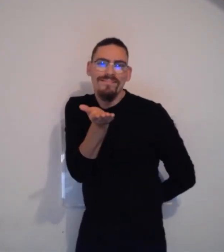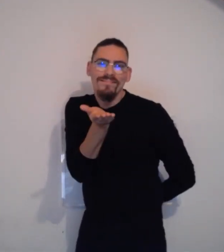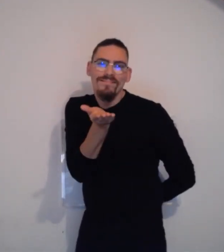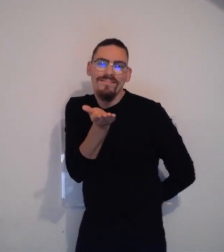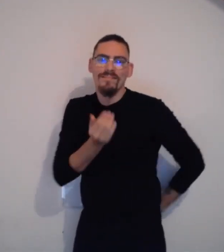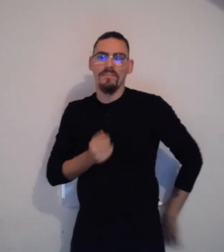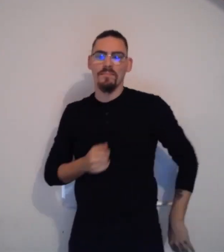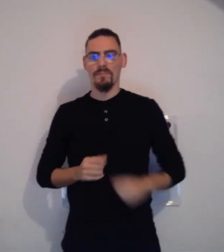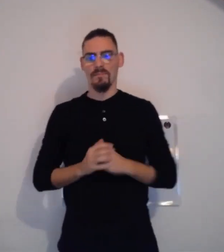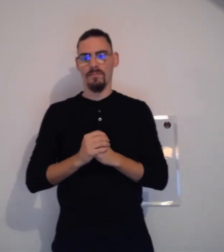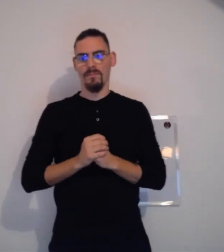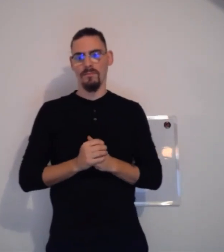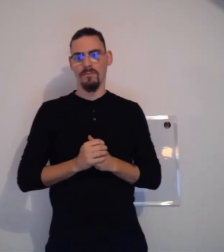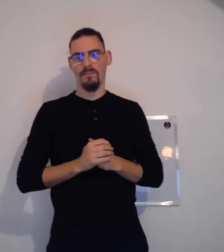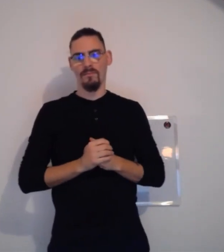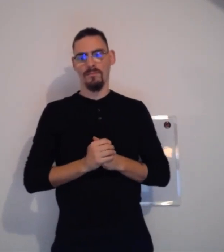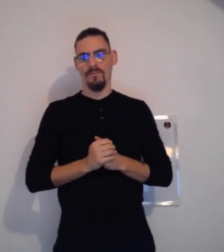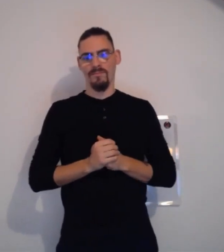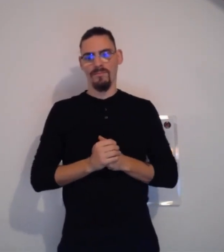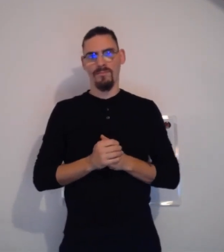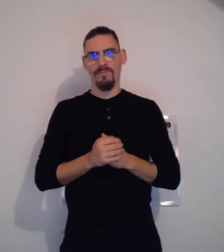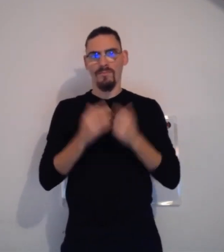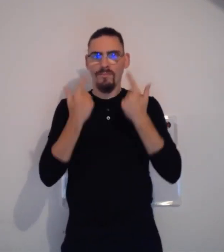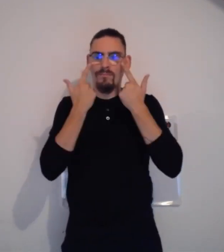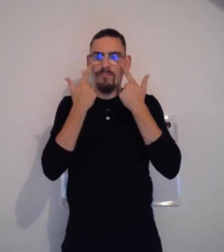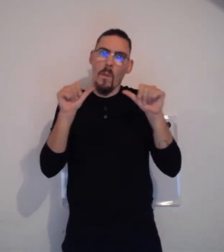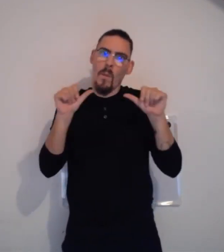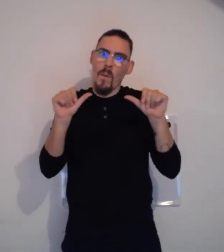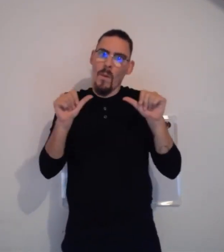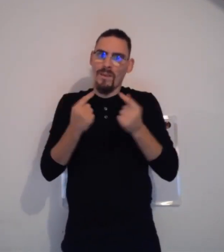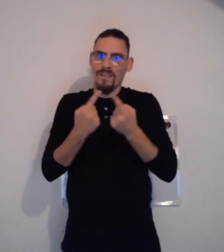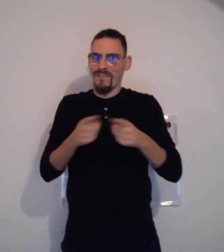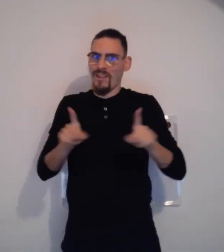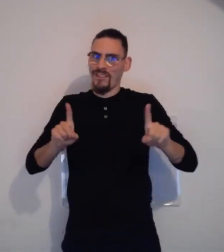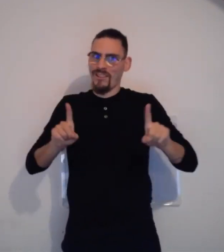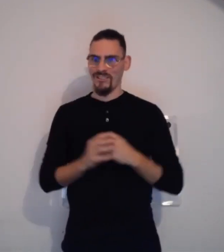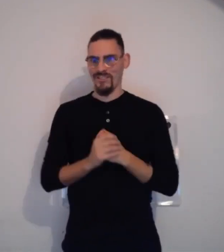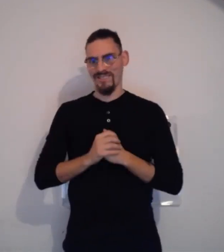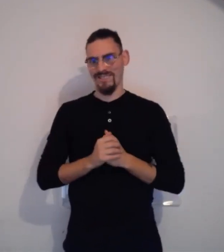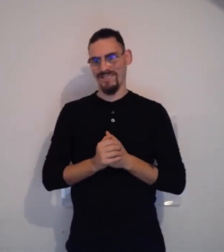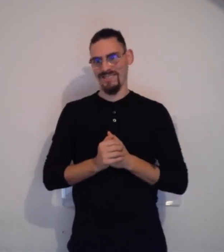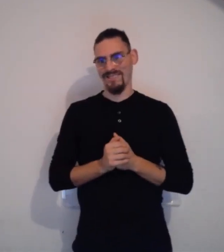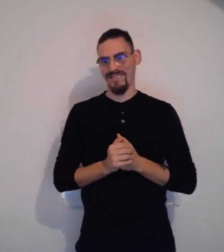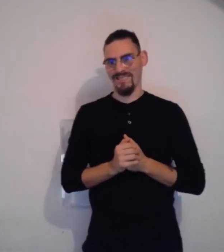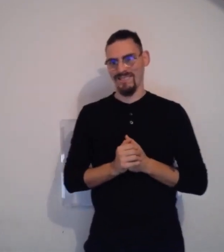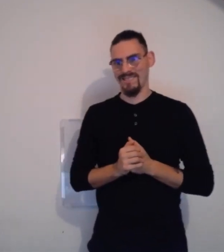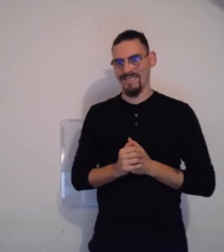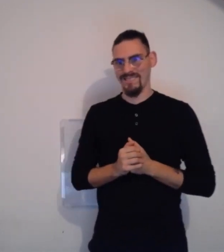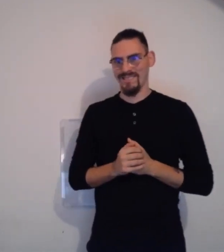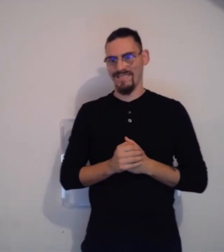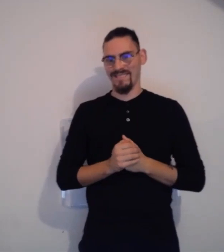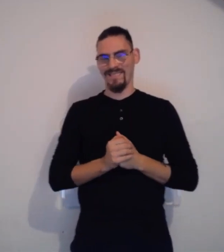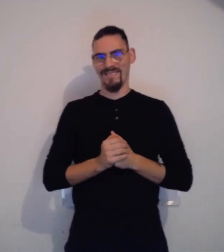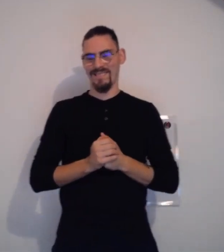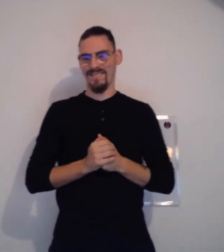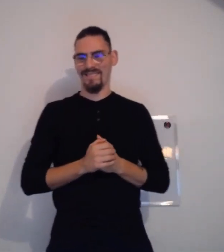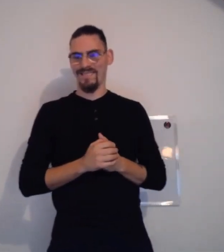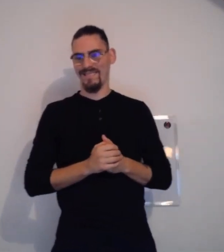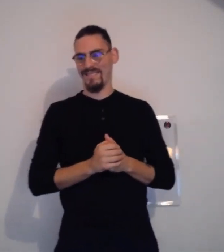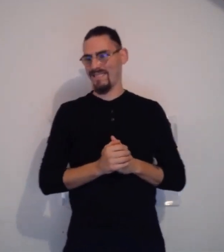Et le « bisous », vous voyez, je vais faire un petit sourire, je vais faire le « mouah ». Vous voyez, ça se voit, j'ai une gestuelle qui est complètement différente.